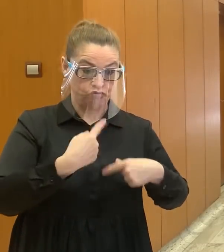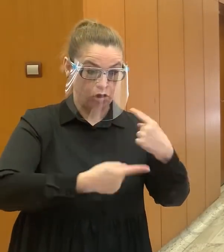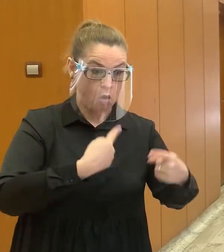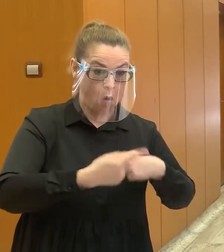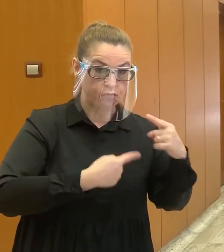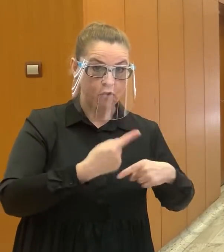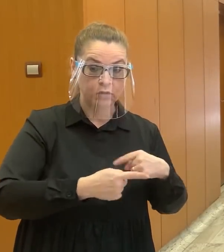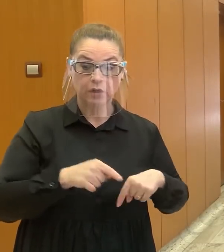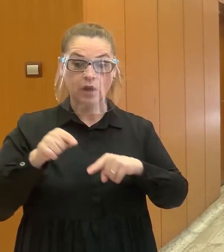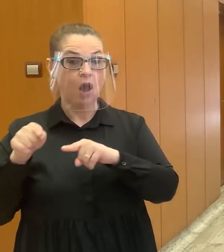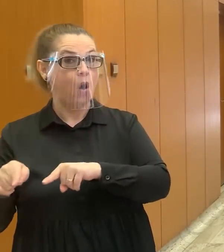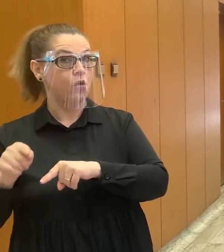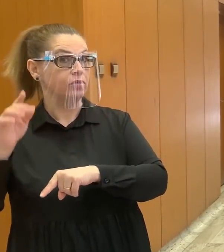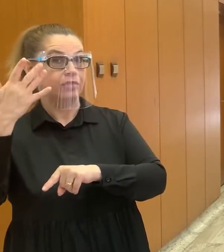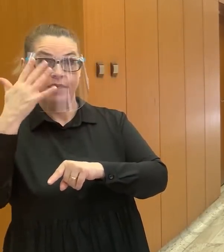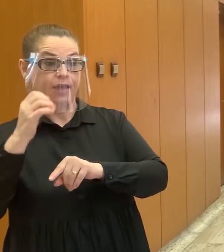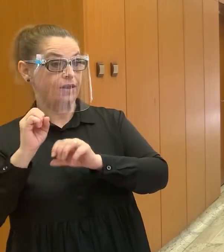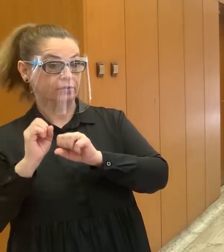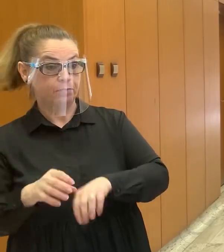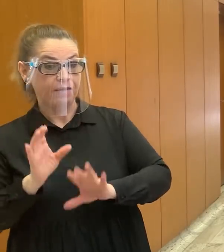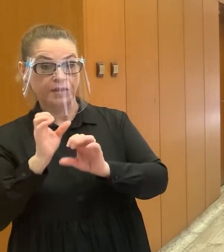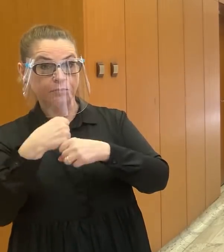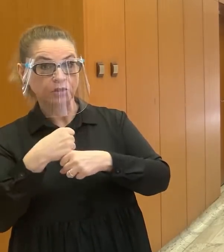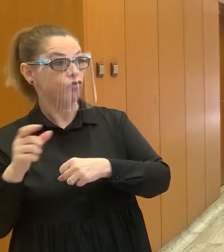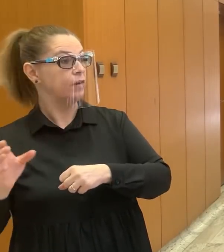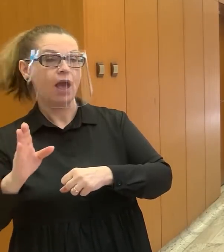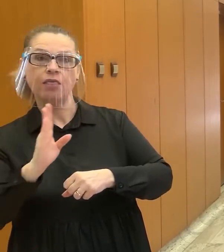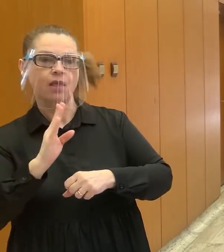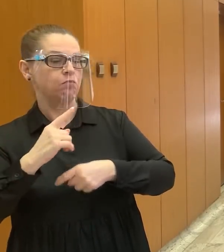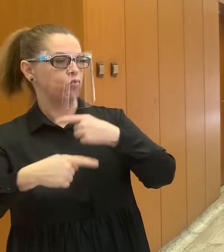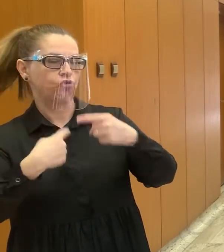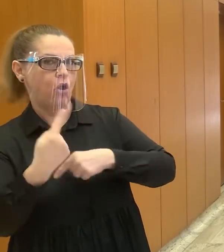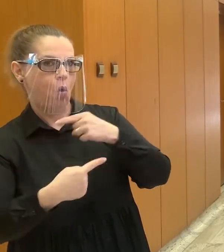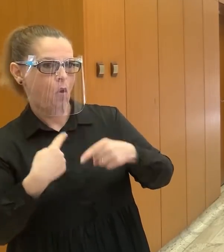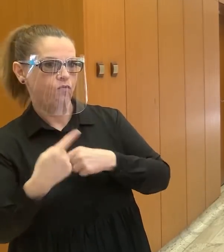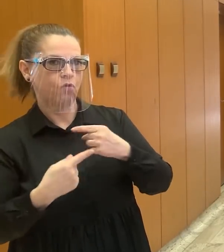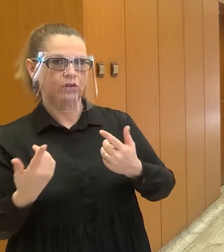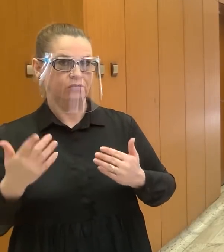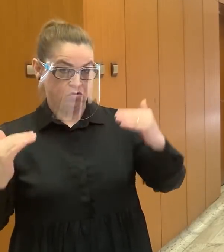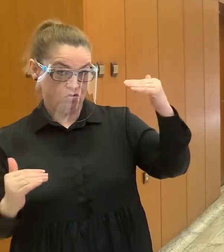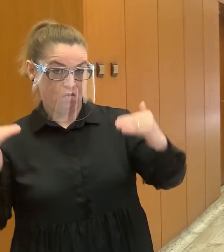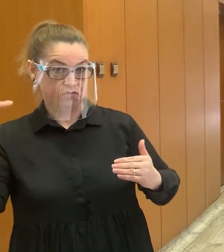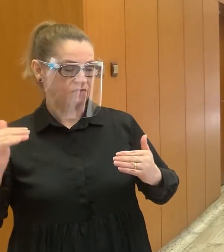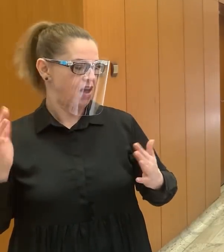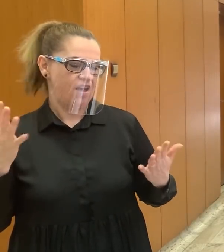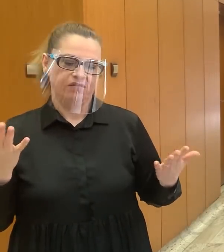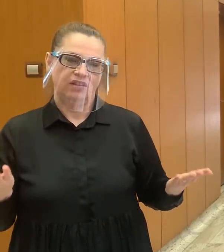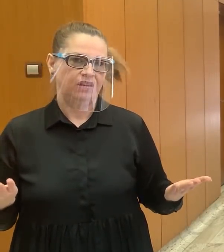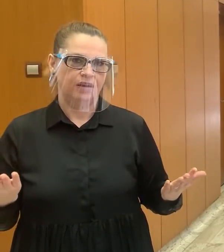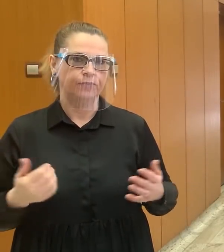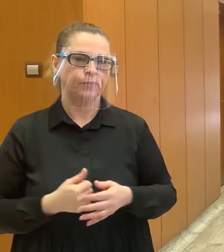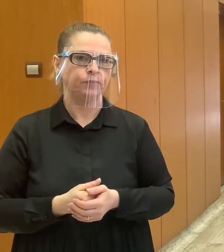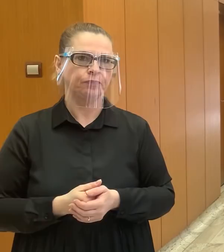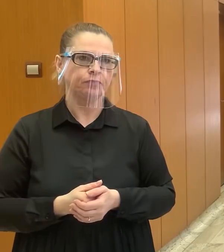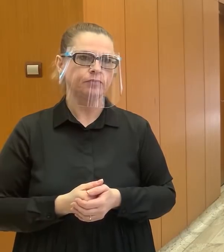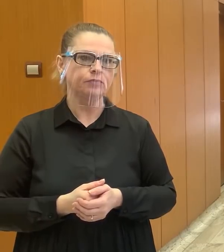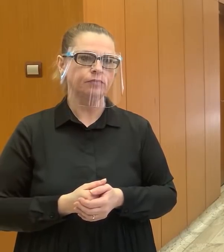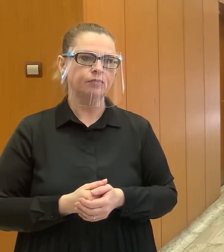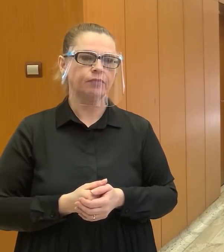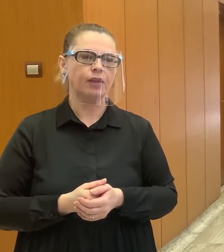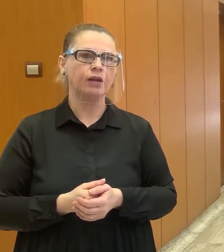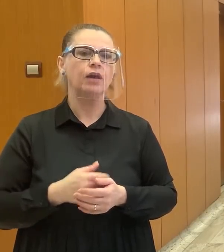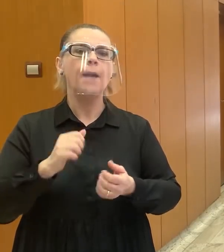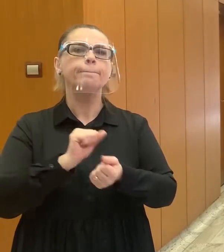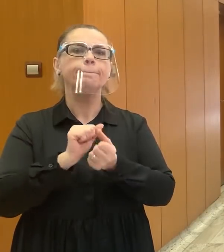a on nie je zbavený močanlivosti a nemôže vypovedať. Podľa medializovaných informácií sa tie